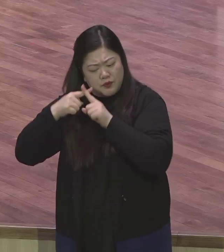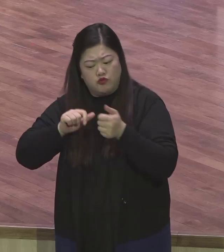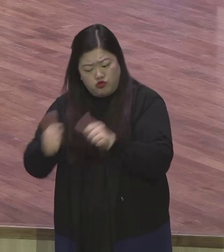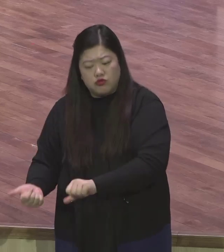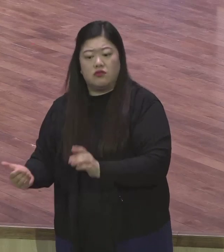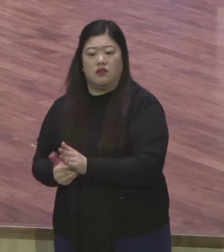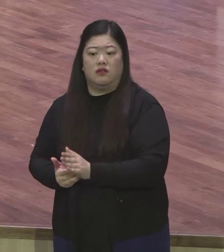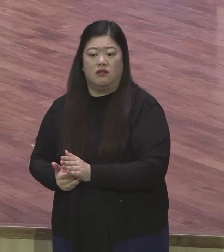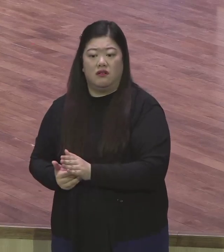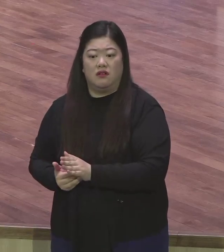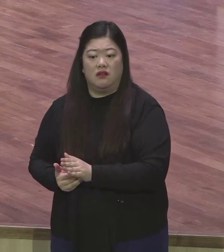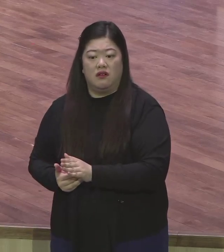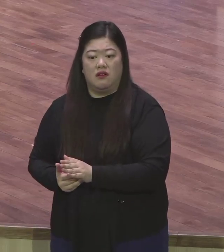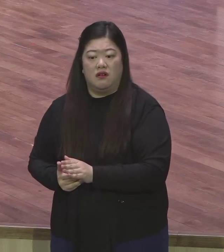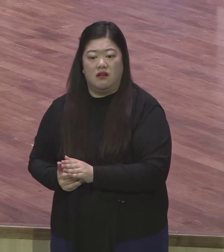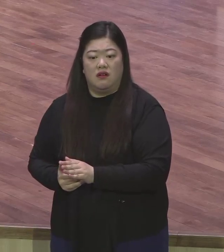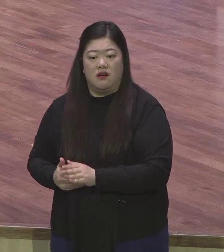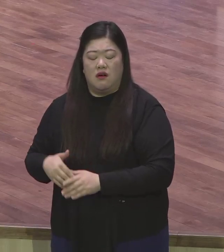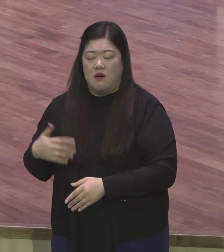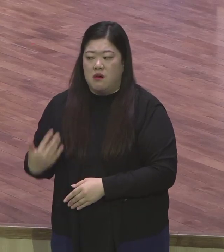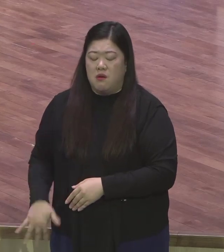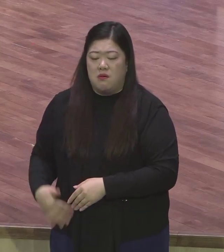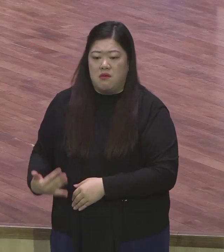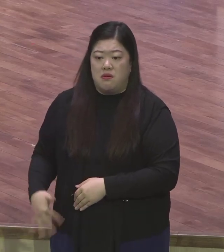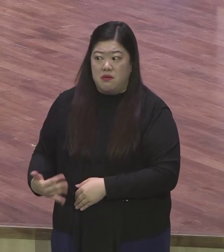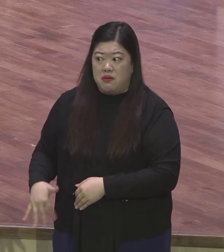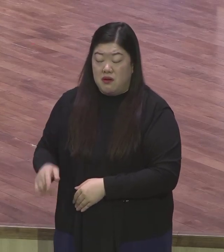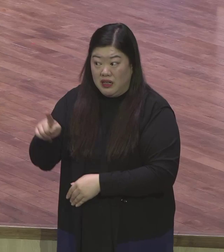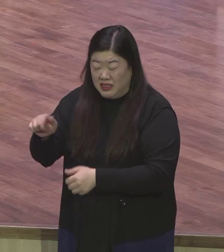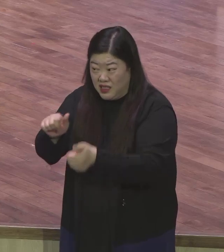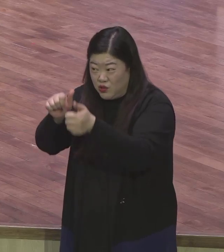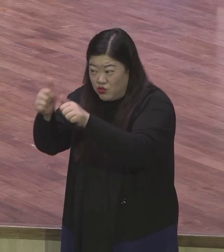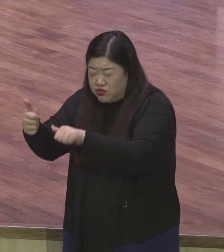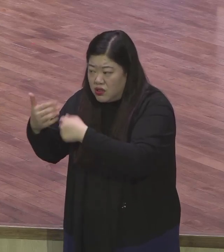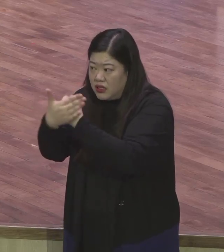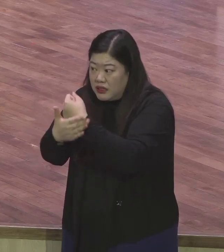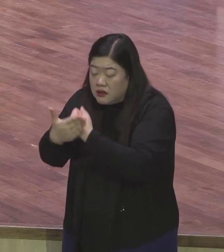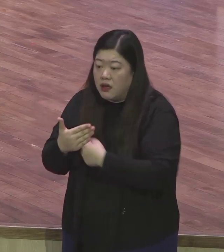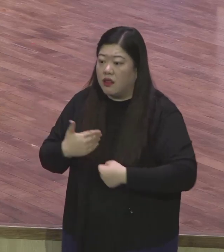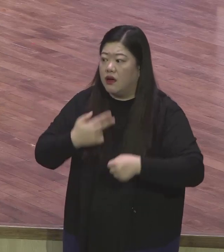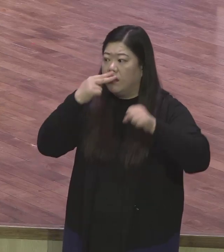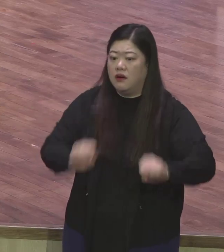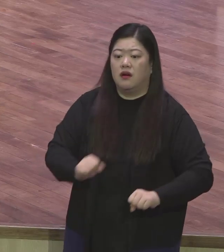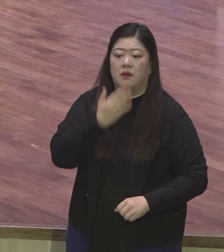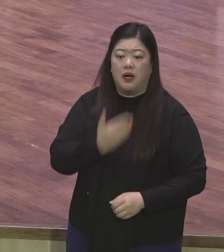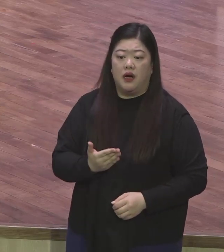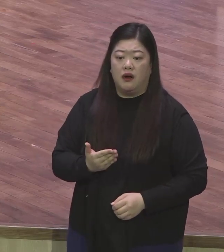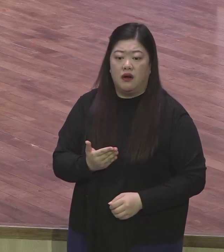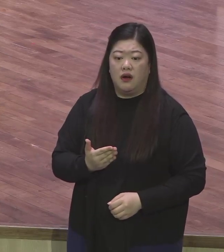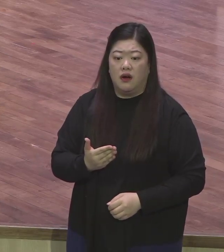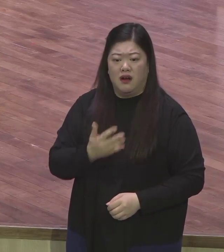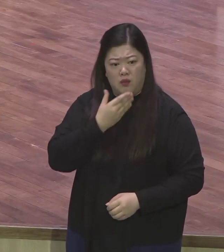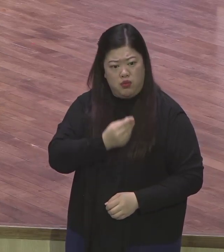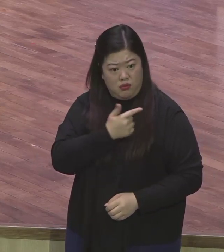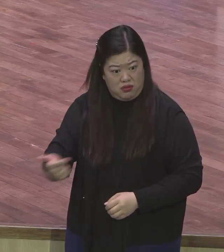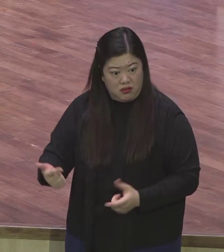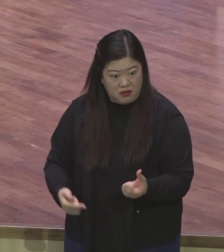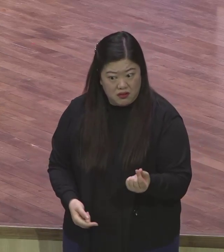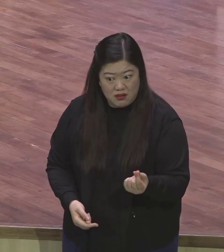결과 우리가 죄산받고 구호요 이렇게 하나 앞에 나와서 예배하는 겁니다 얼마나 축복입니까 누구든지